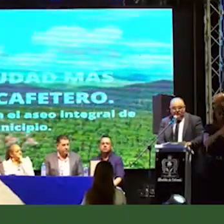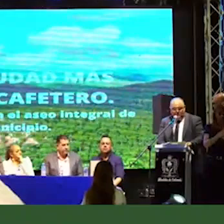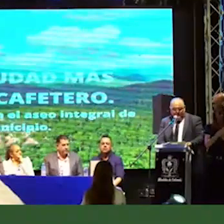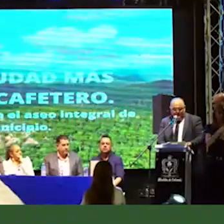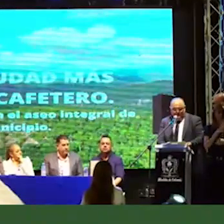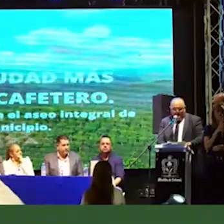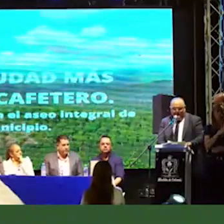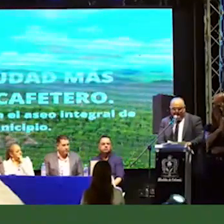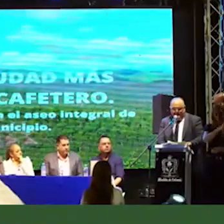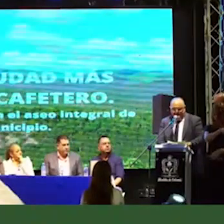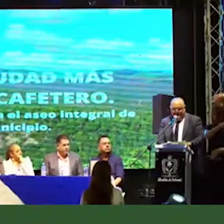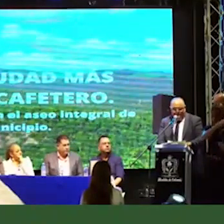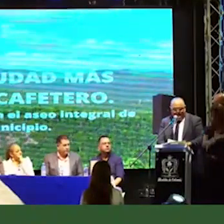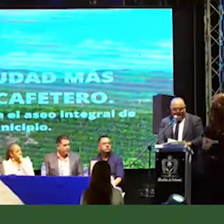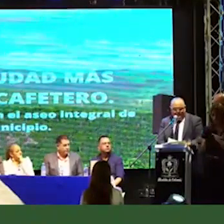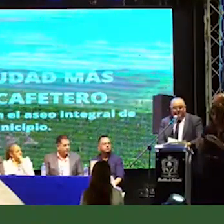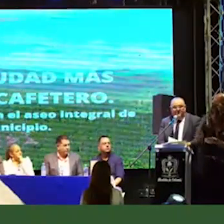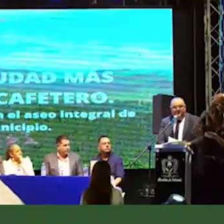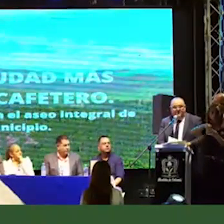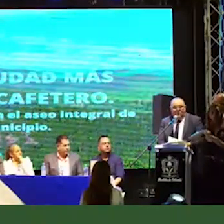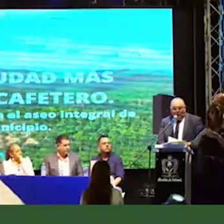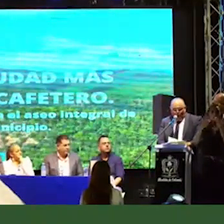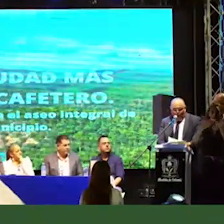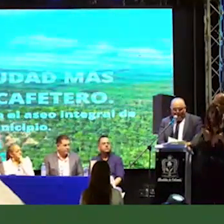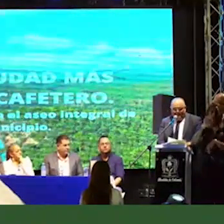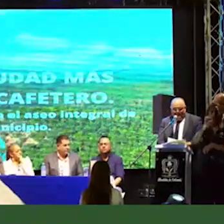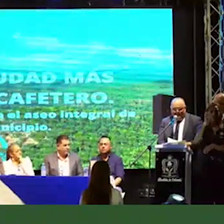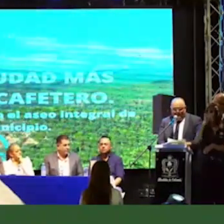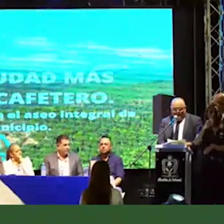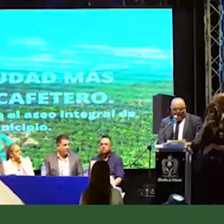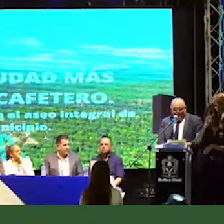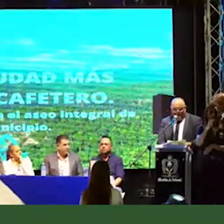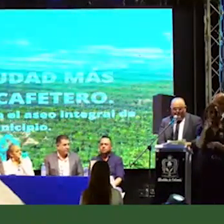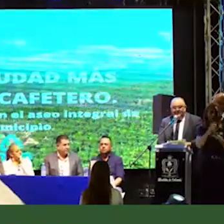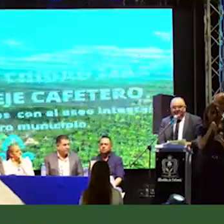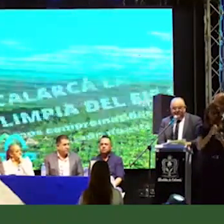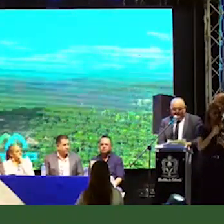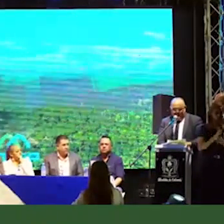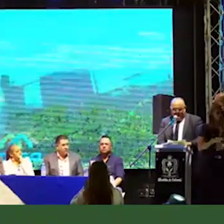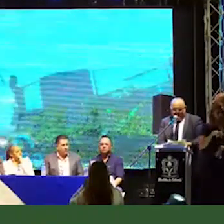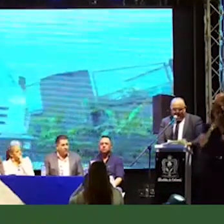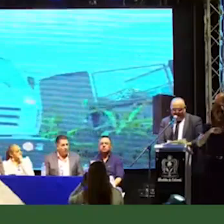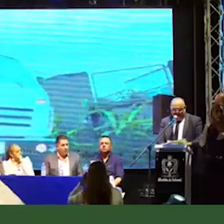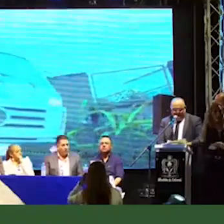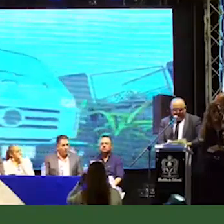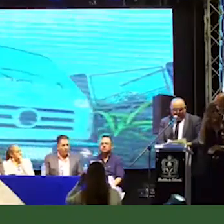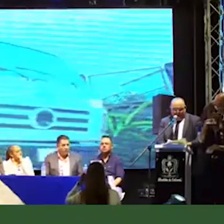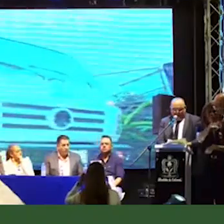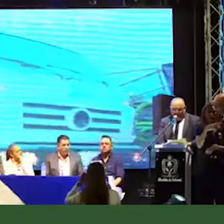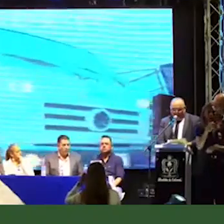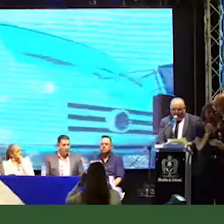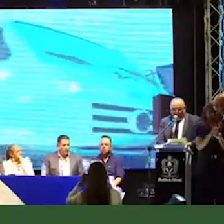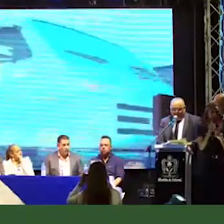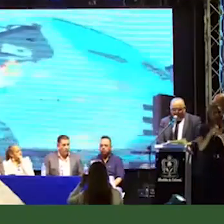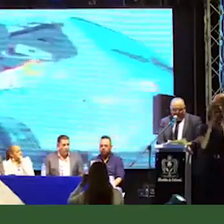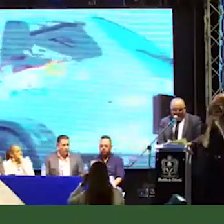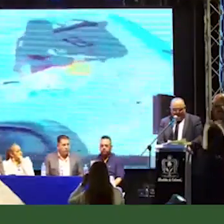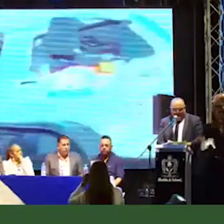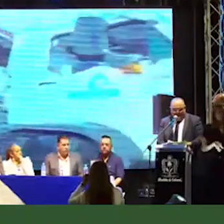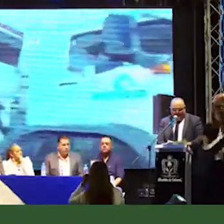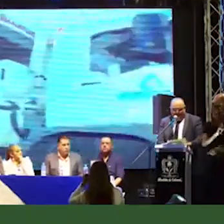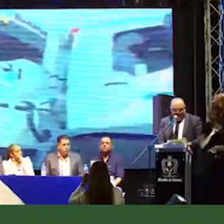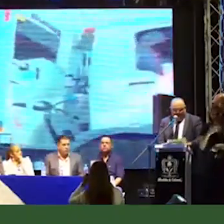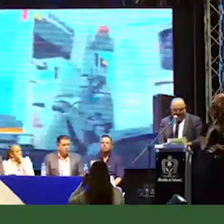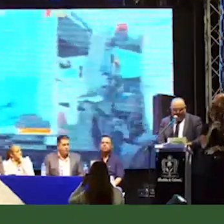tienen el conocimiento y la experiencia de la operación. No hubo masacre laboral como algunos detractores querían. Nosotros, por instrucción del